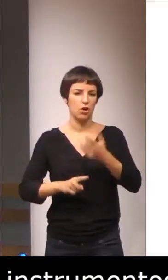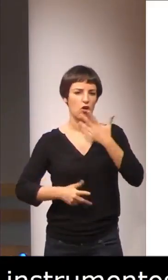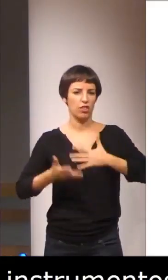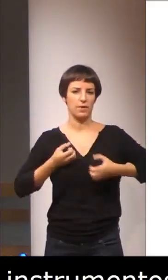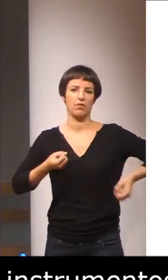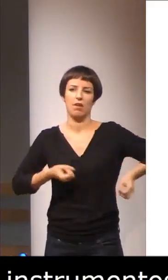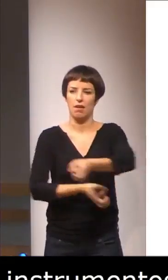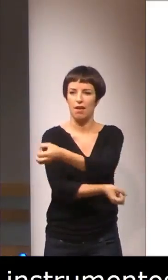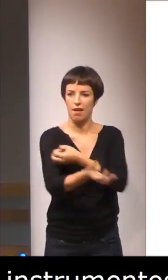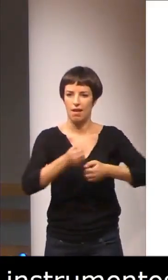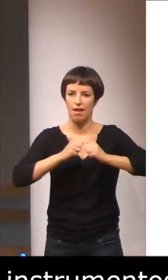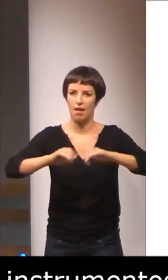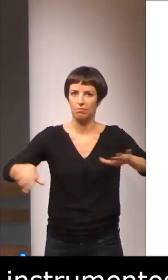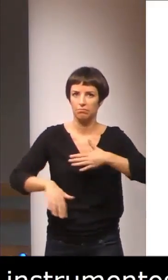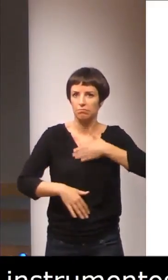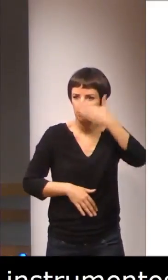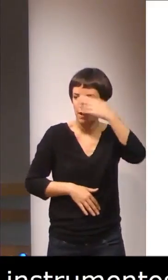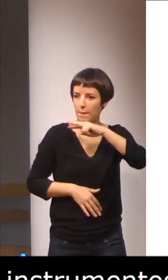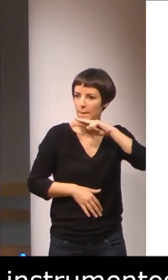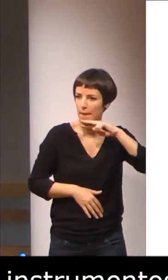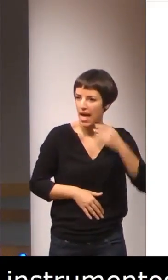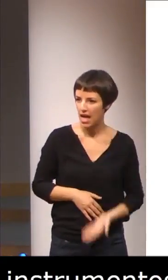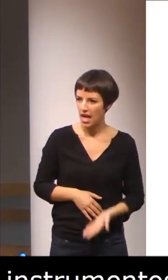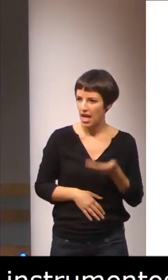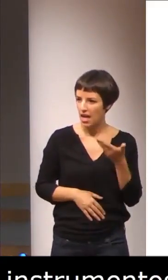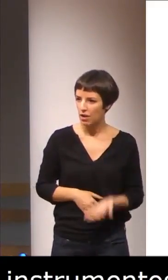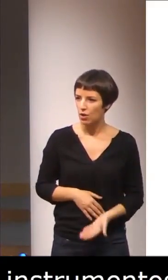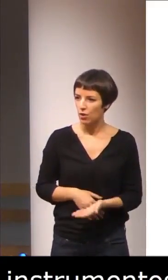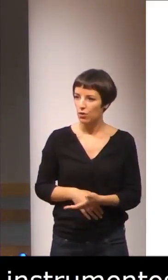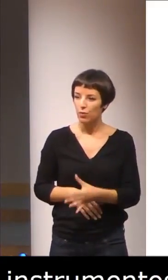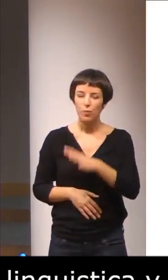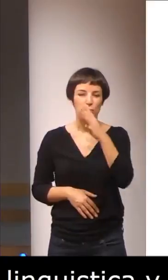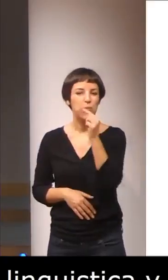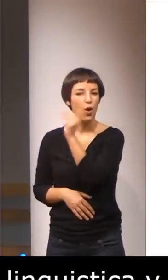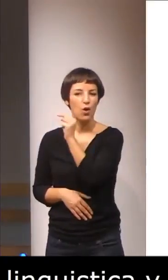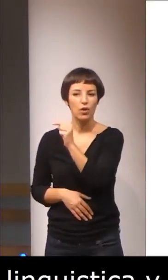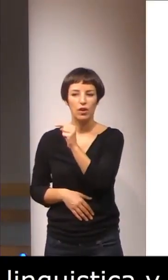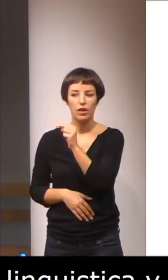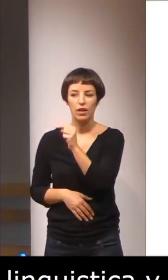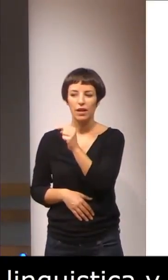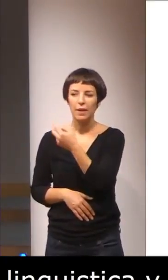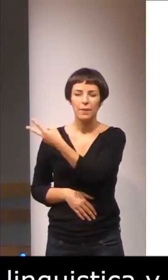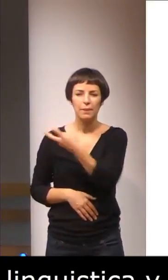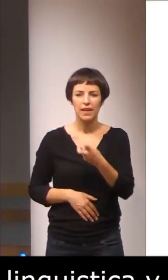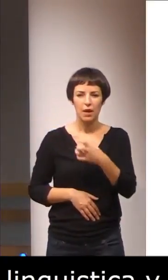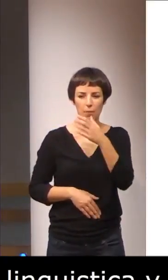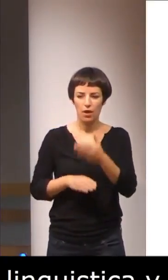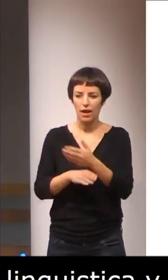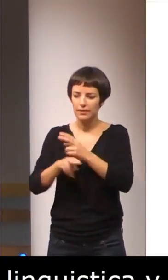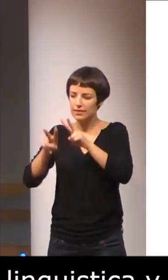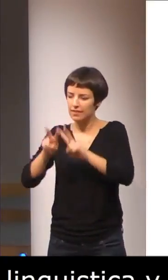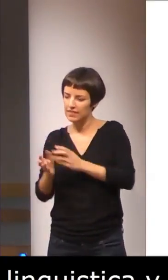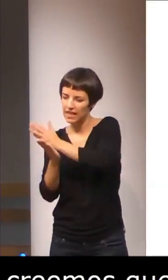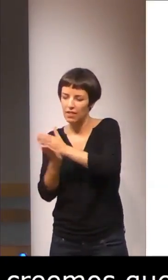consideramos que tiene mucho valor por el hecho de salir de las investigaciones de descripción